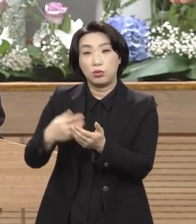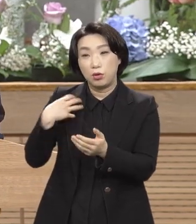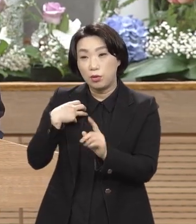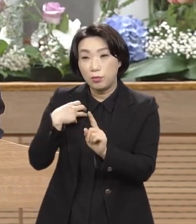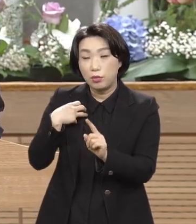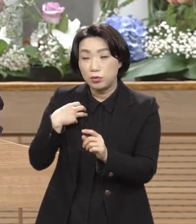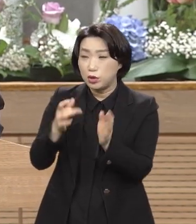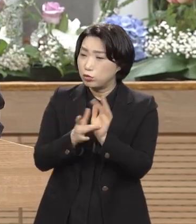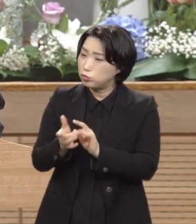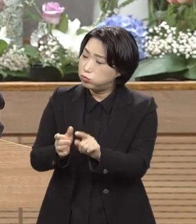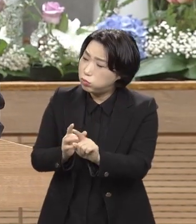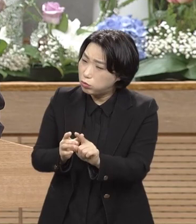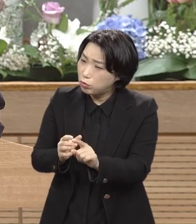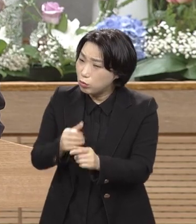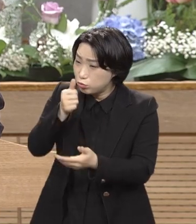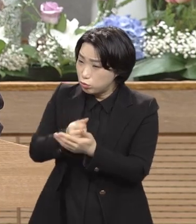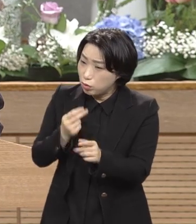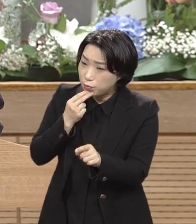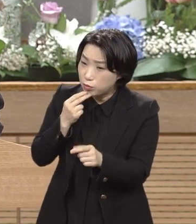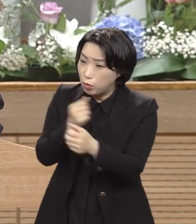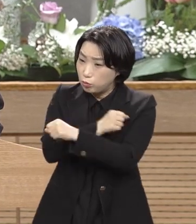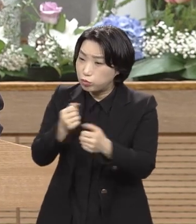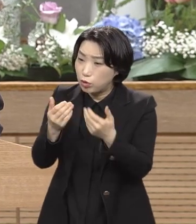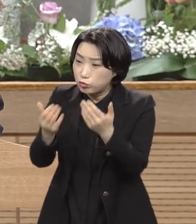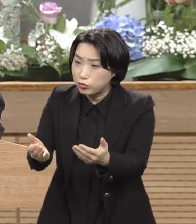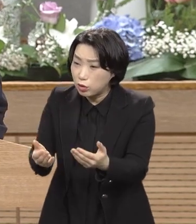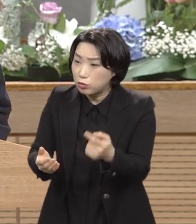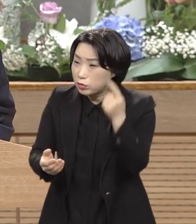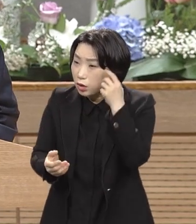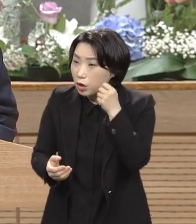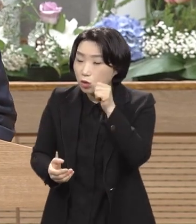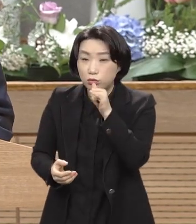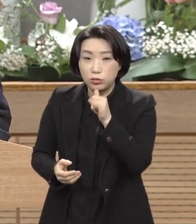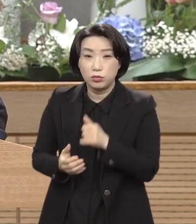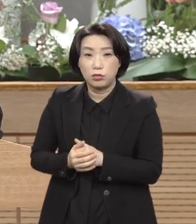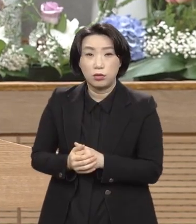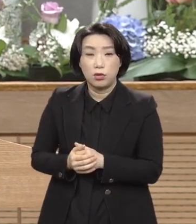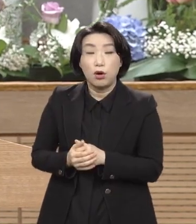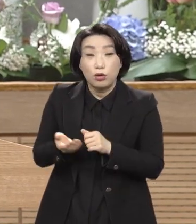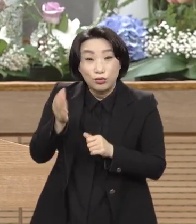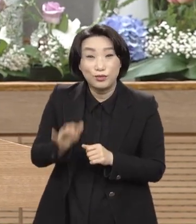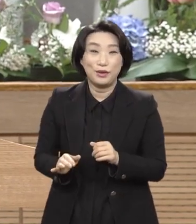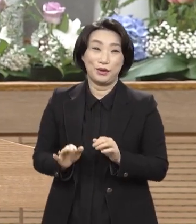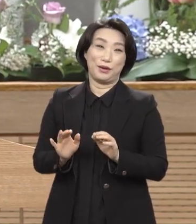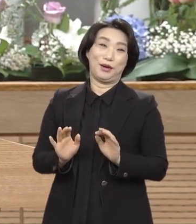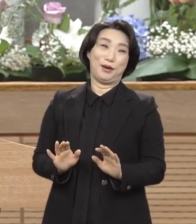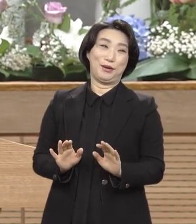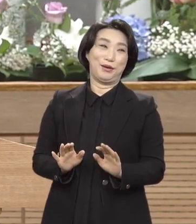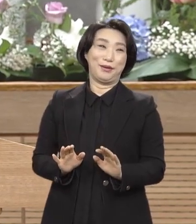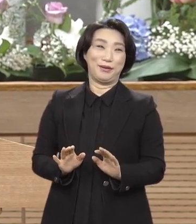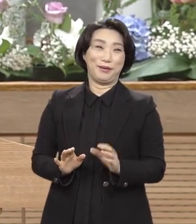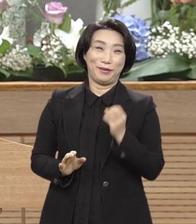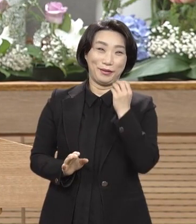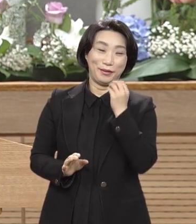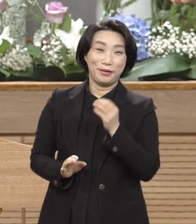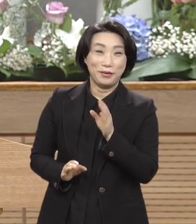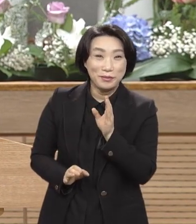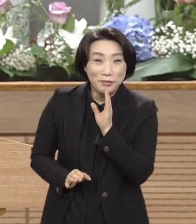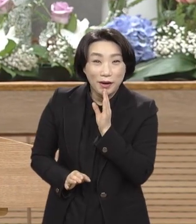놓아주라 할 줄 알았지 그런데 이렇게 예수를